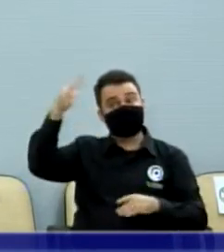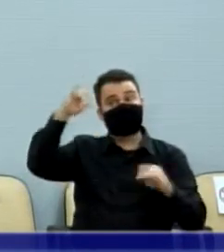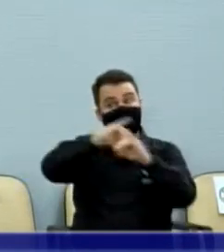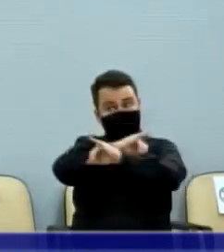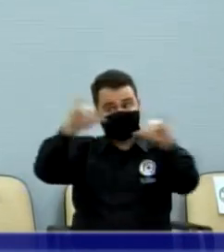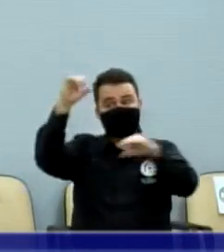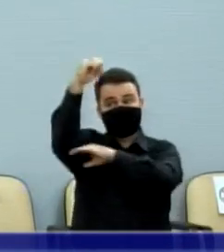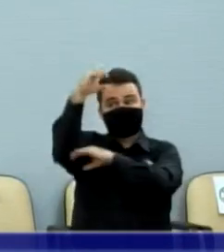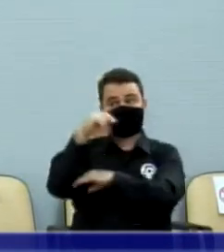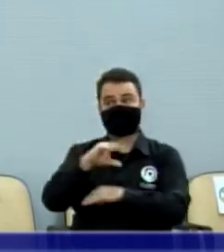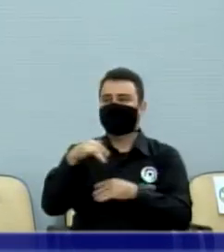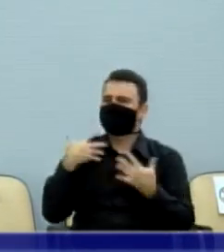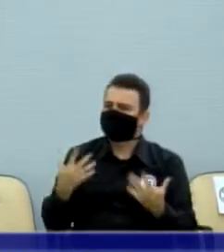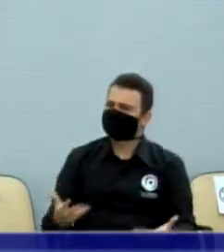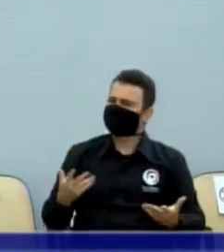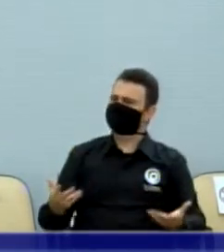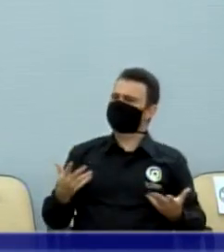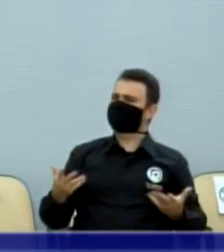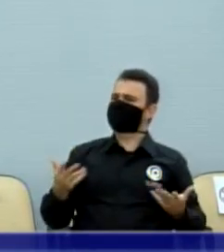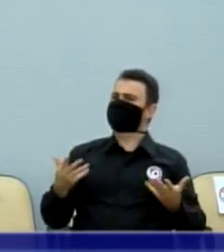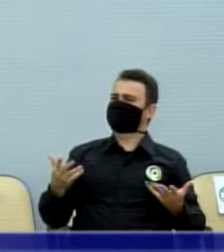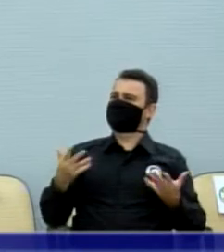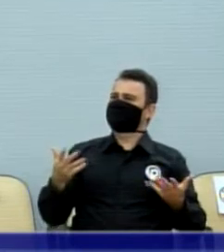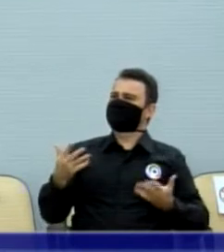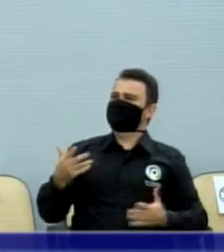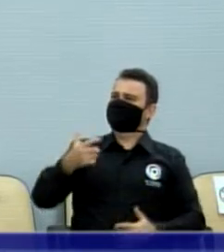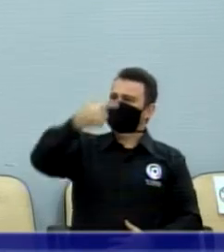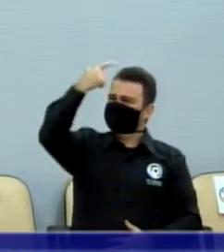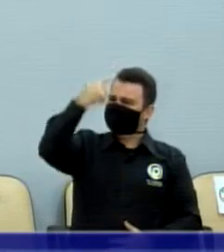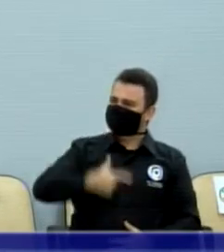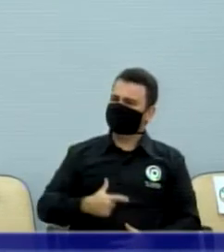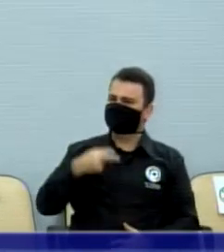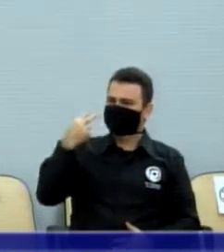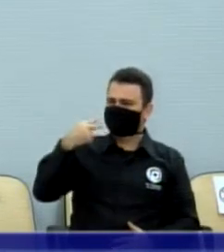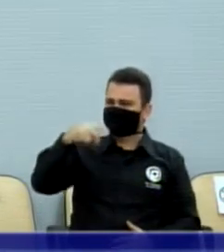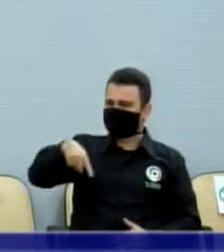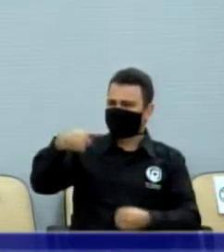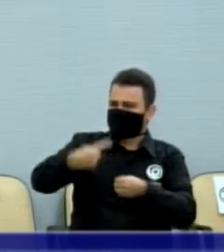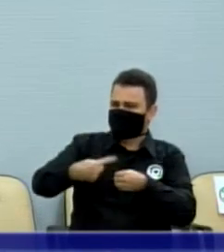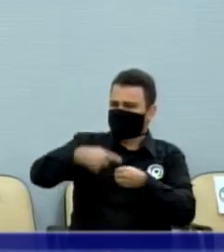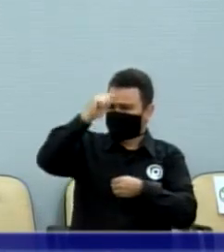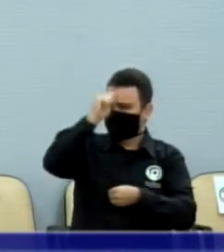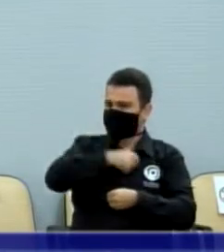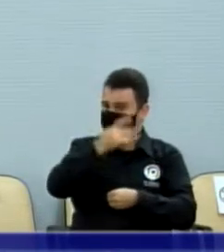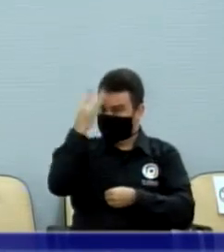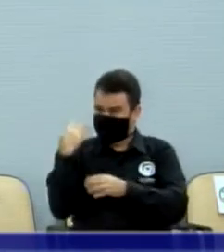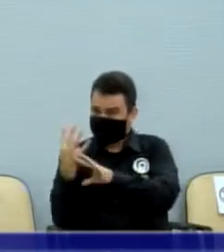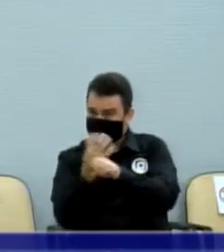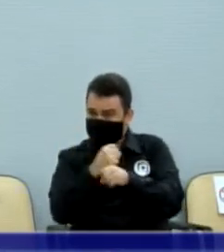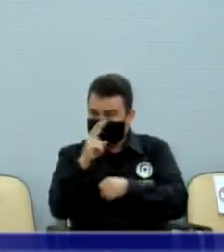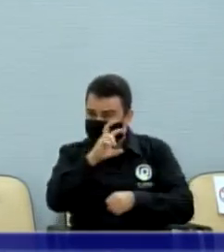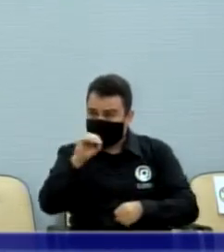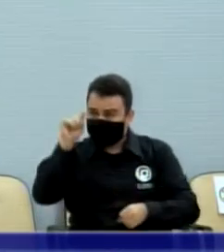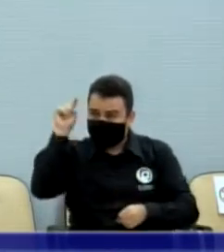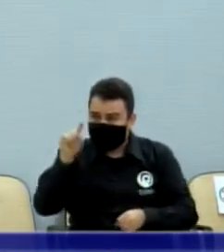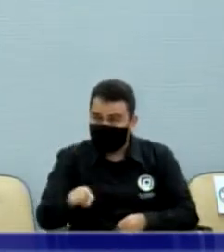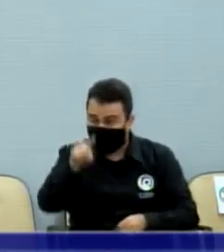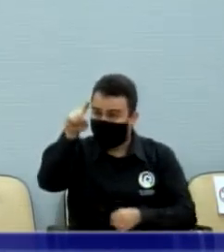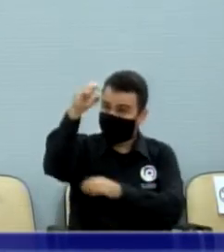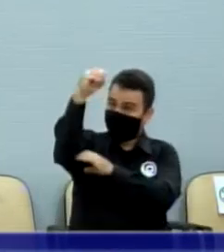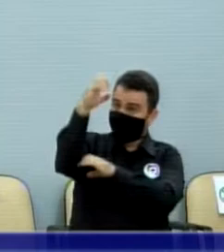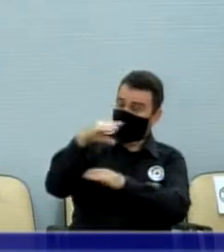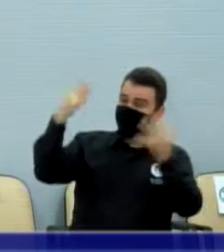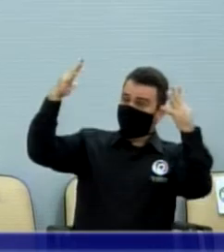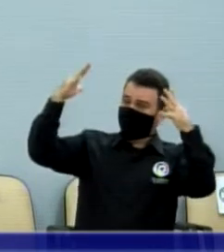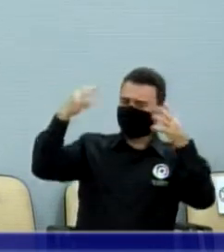Olha que ponto chegamos. Um vereador da nossa cidade, São José do Rio Preto, praticamente meio milhão de habitantes, tem que comemorar a instalação de um semáforo. Mas pode ter